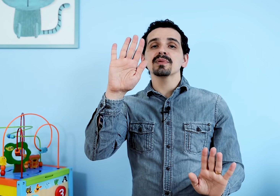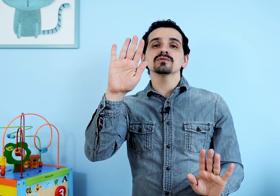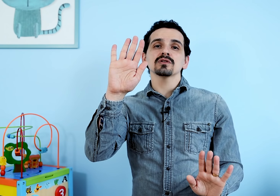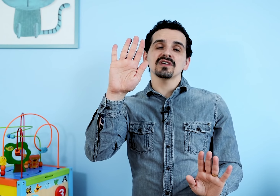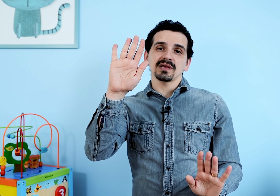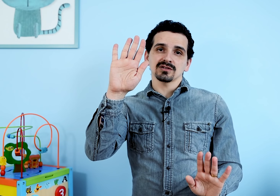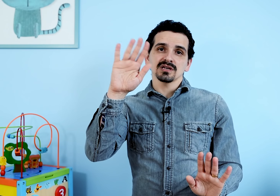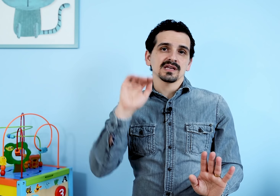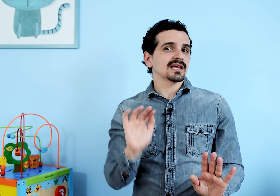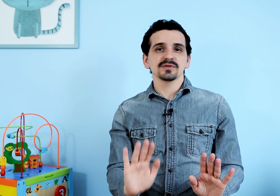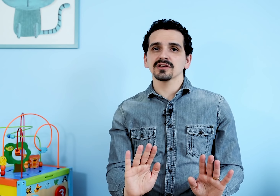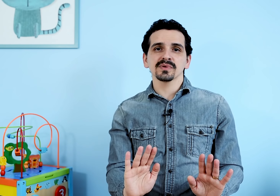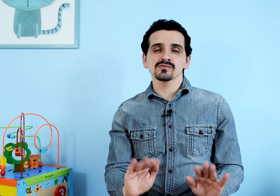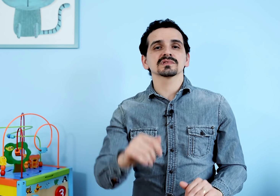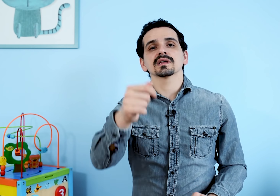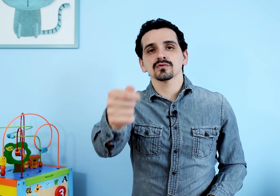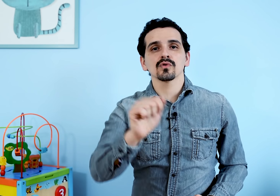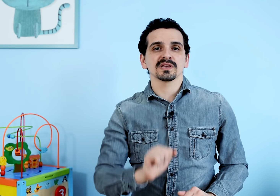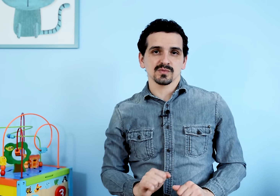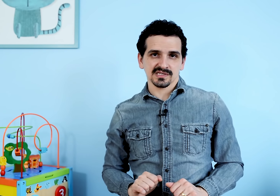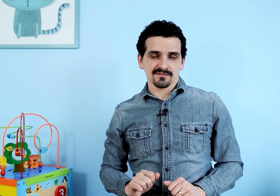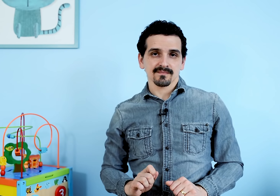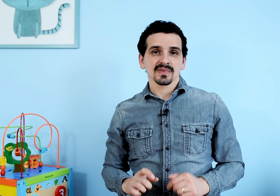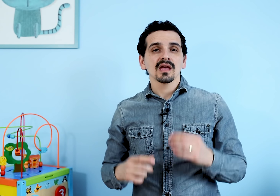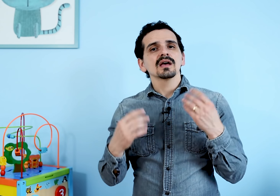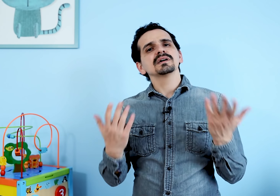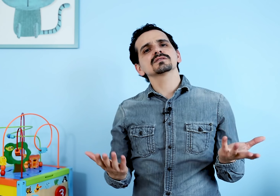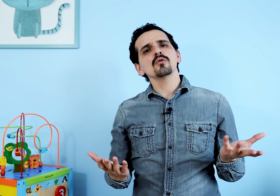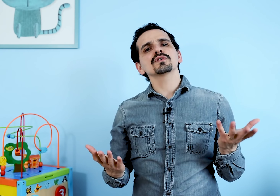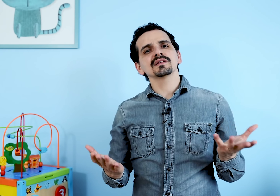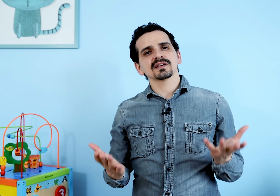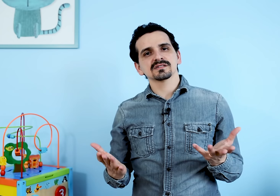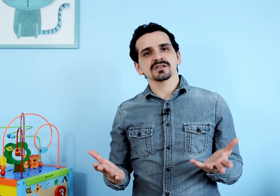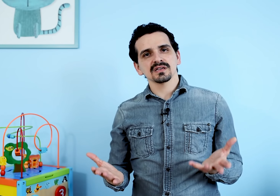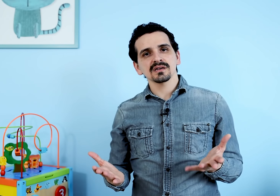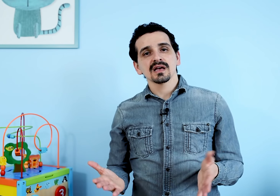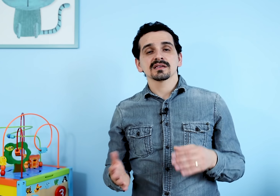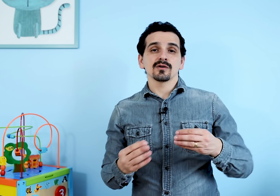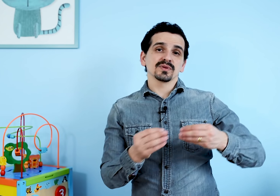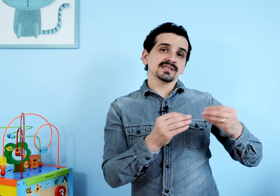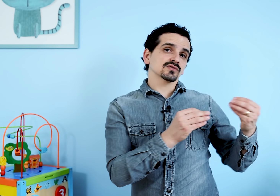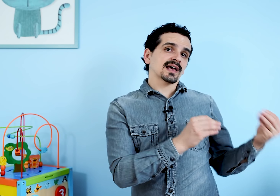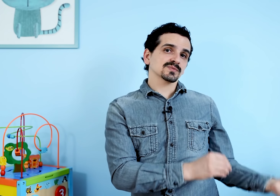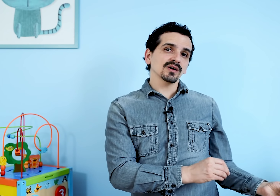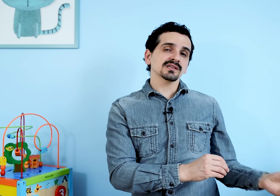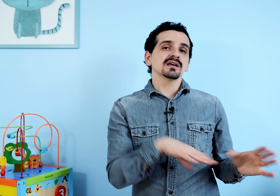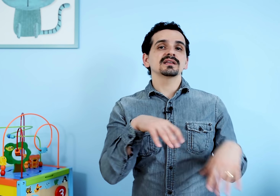a pergunta novamente e ele repetir a pergunta, eu dou o mesmo assim. Mas como que ele vai distinguir que eu preciso da resposta e